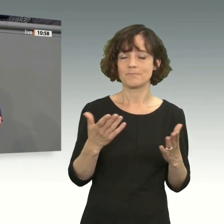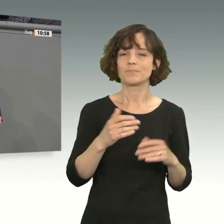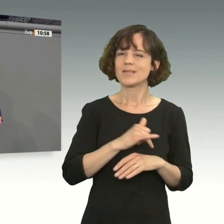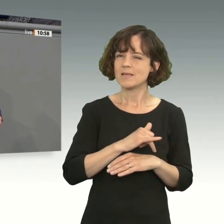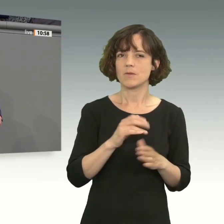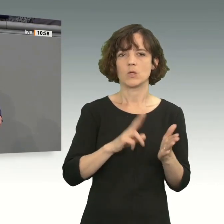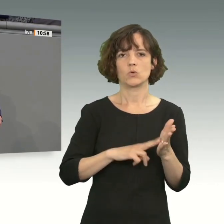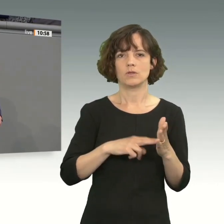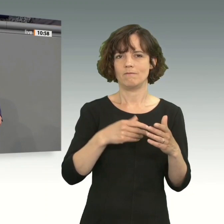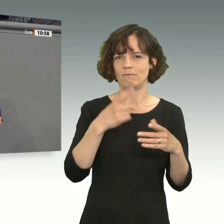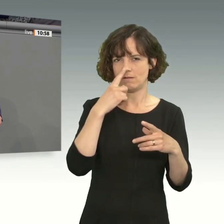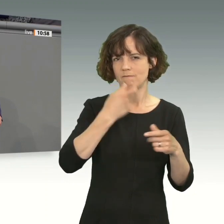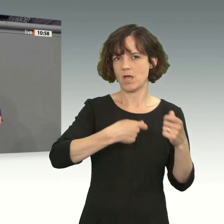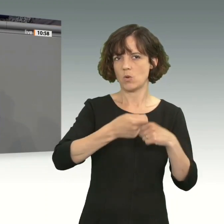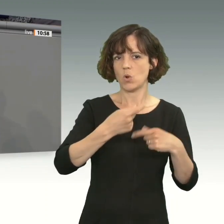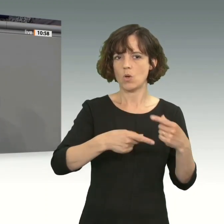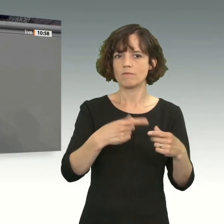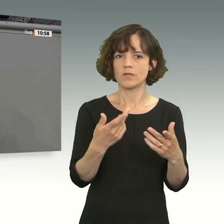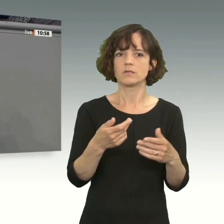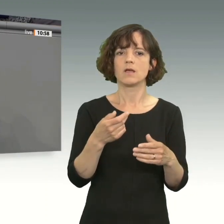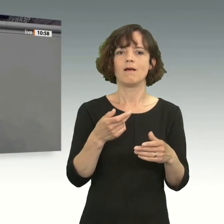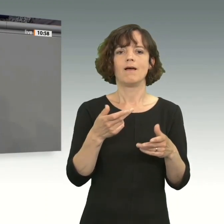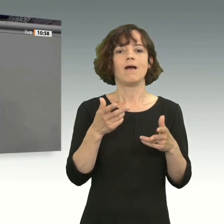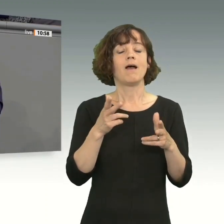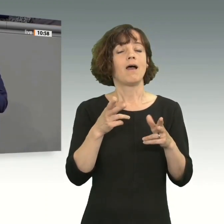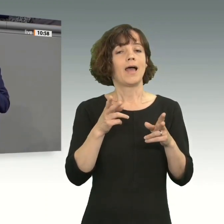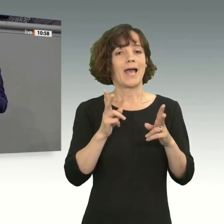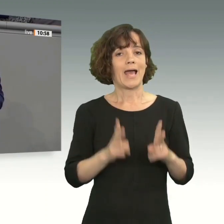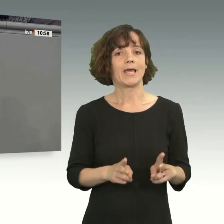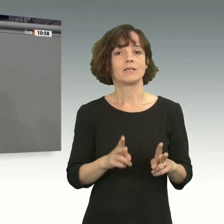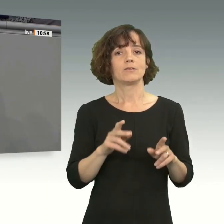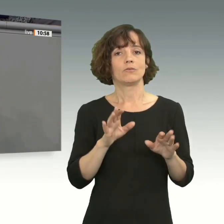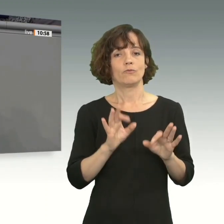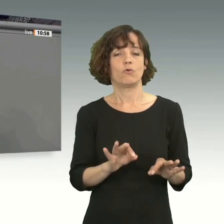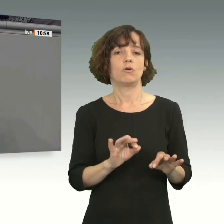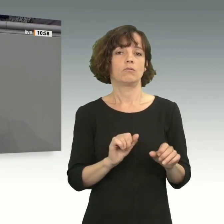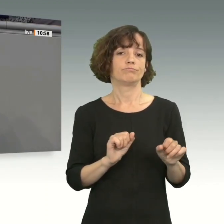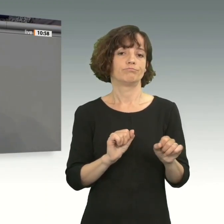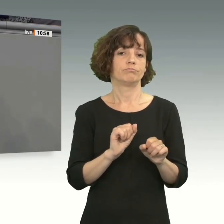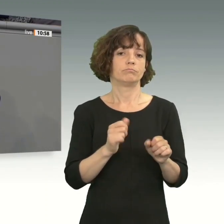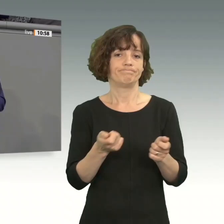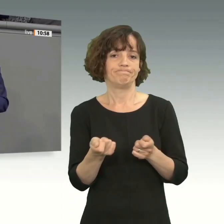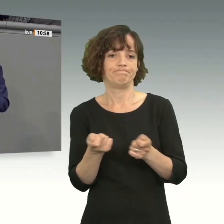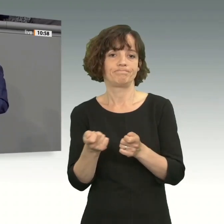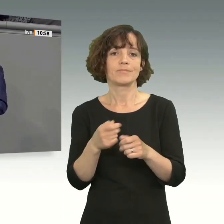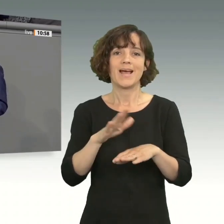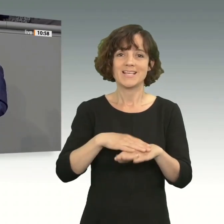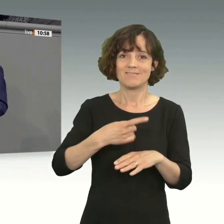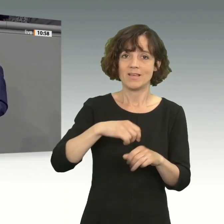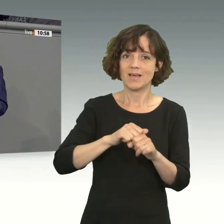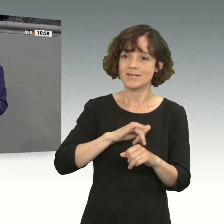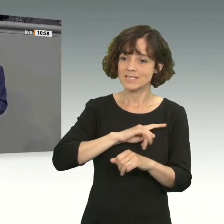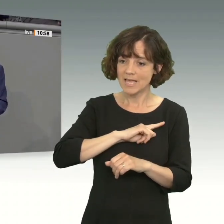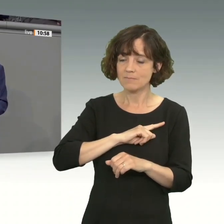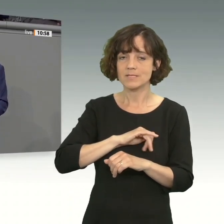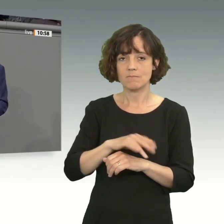immer gilt in Verhandlungen, ist das Right to Regulate. Das heißt, wir können selbst immer auch unsere Standards